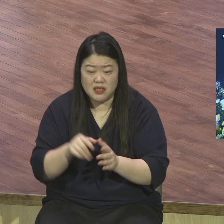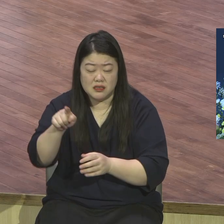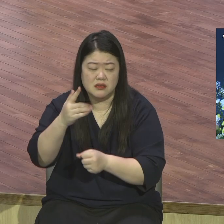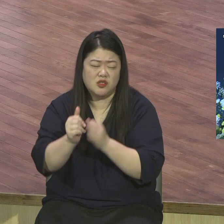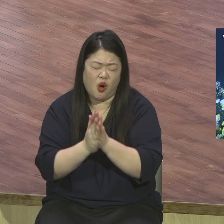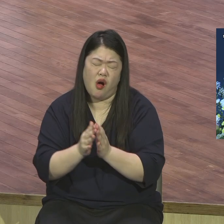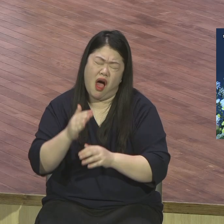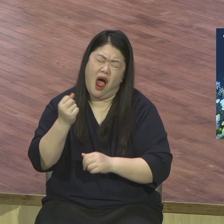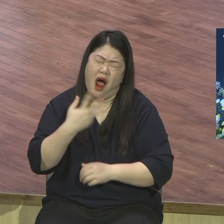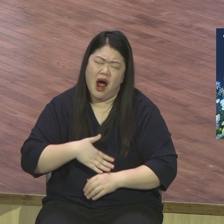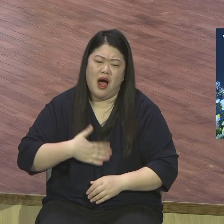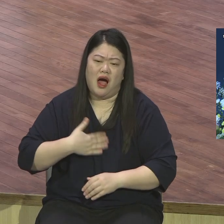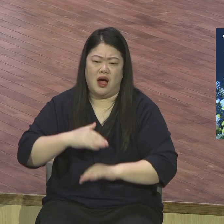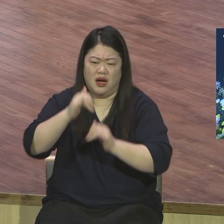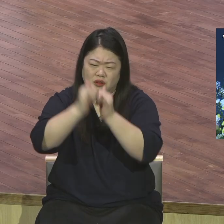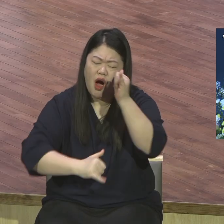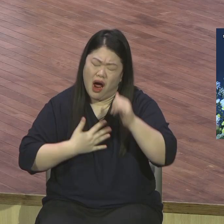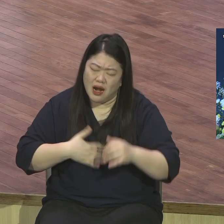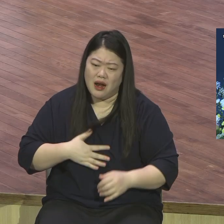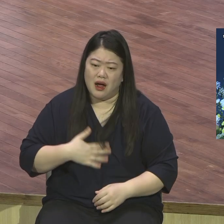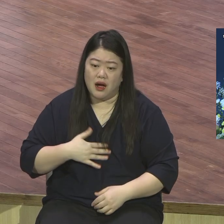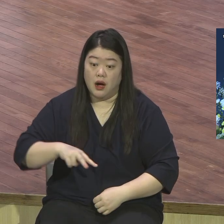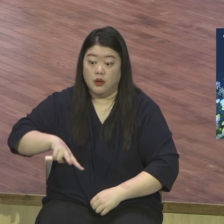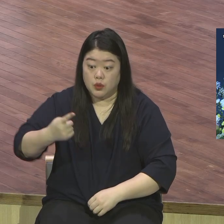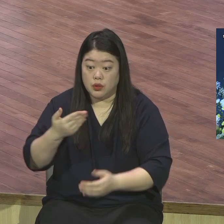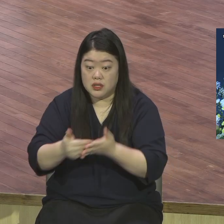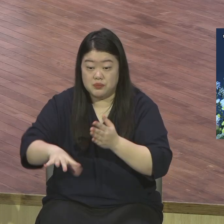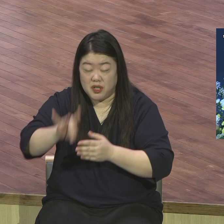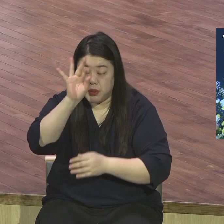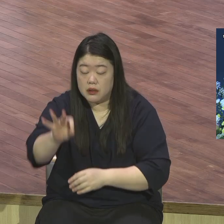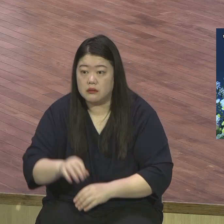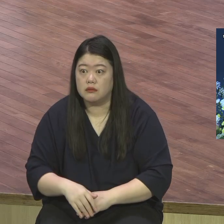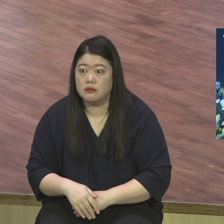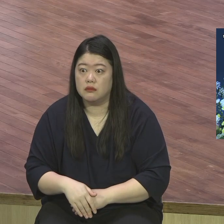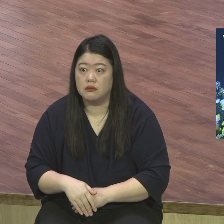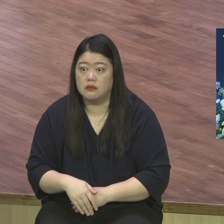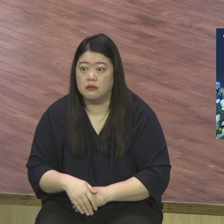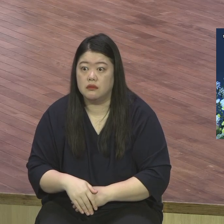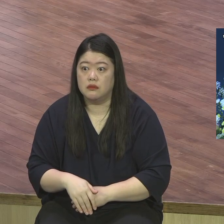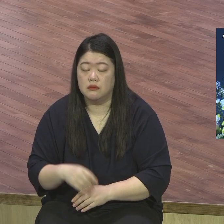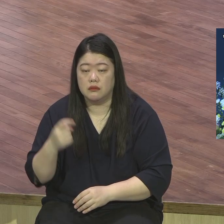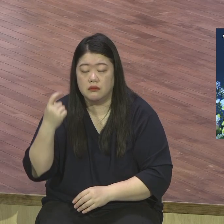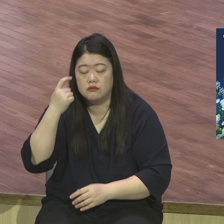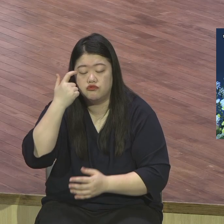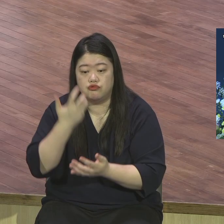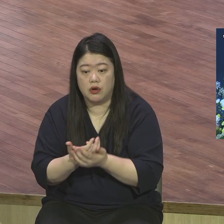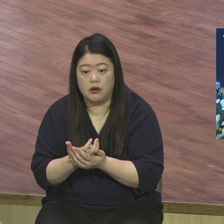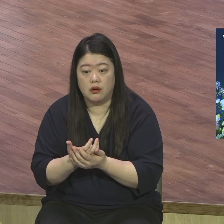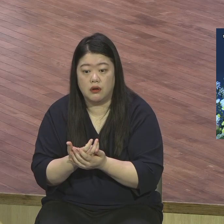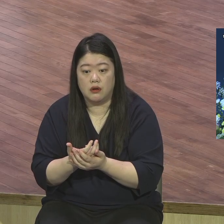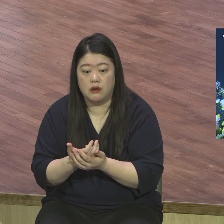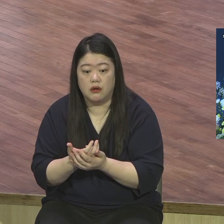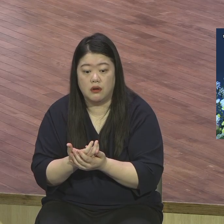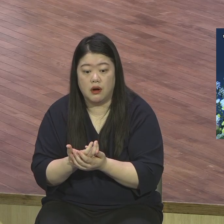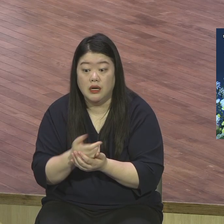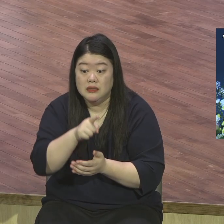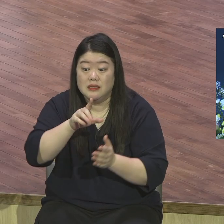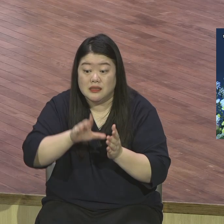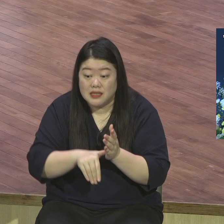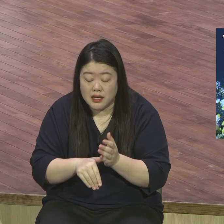나는 너를 위해서 피 흘렸건만 너는 나를 위해서 무엇을